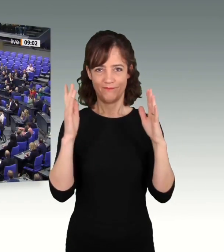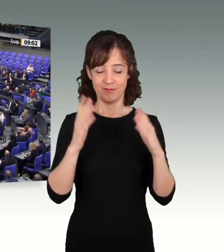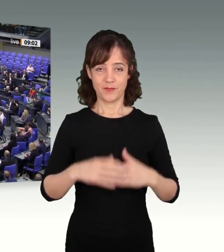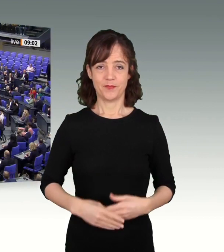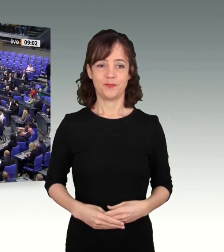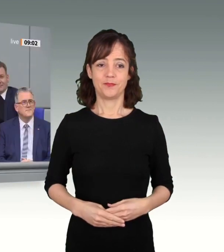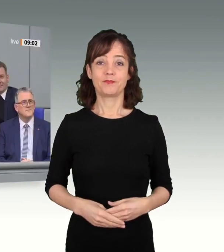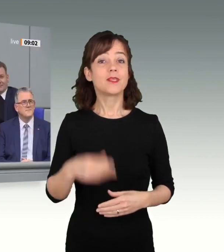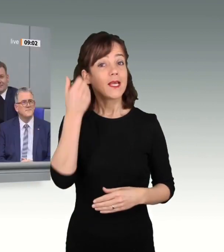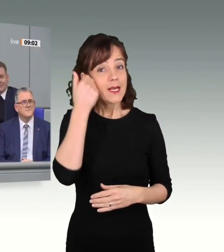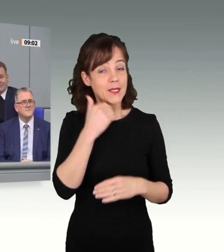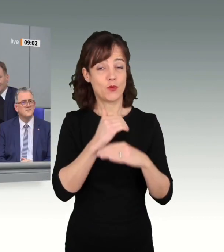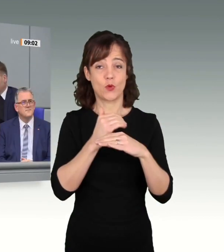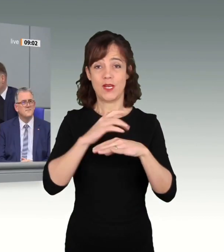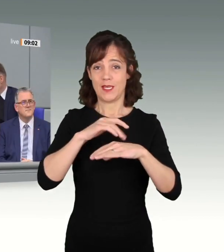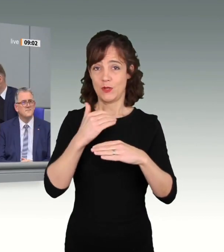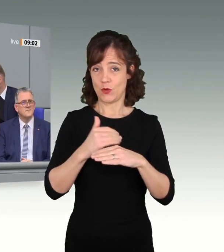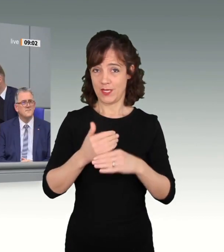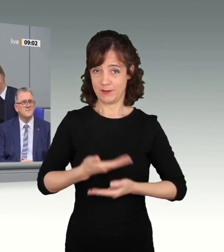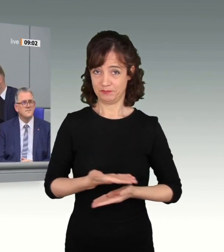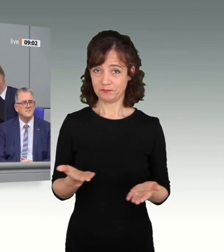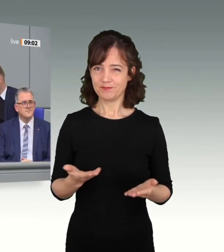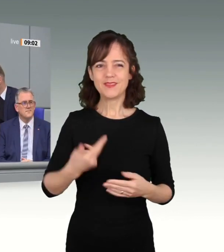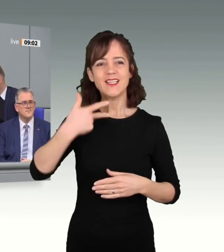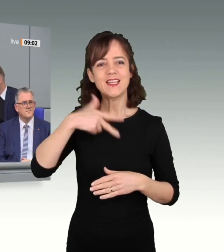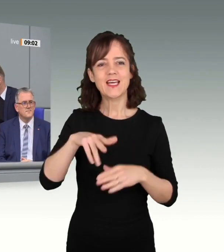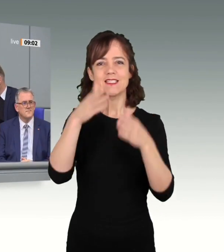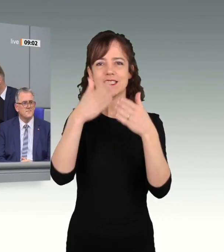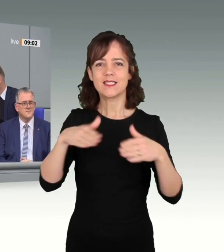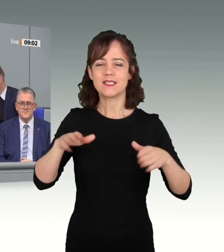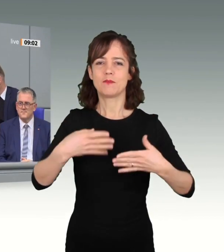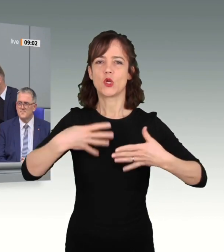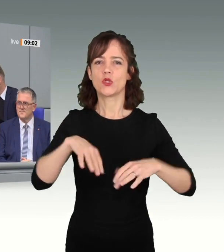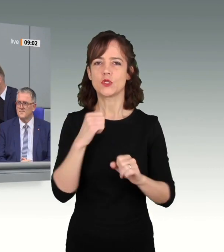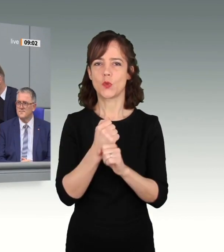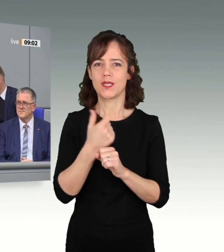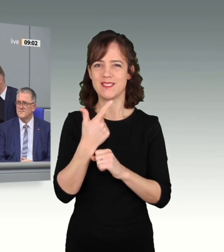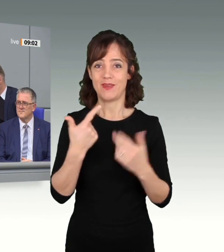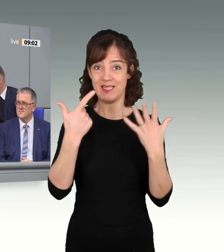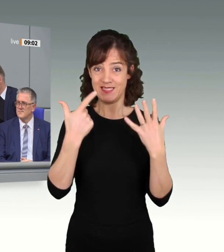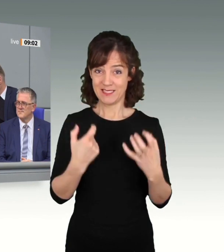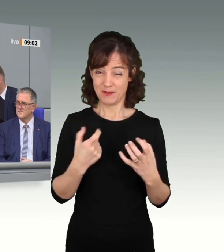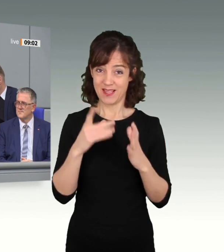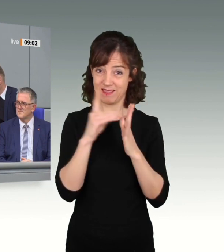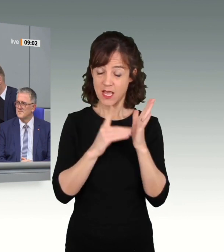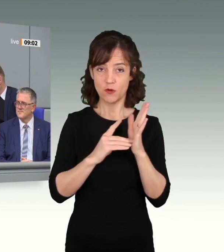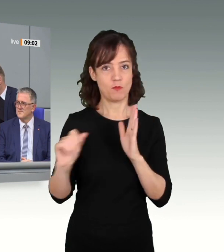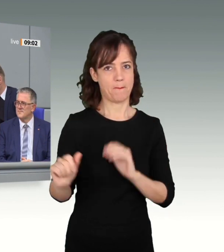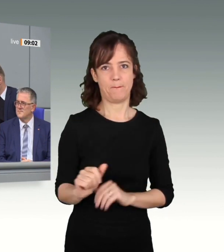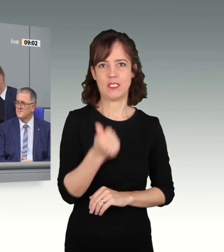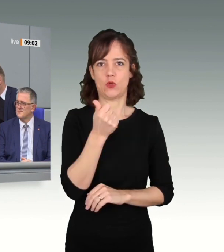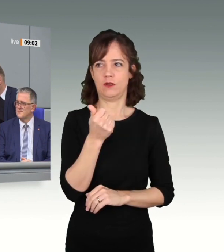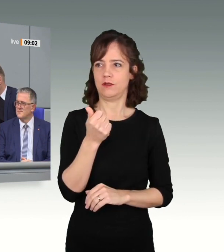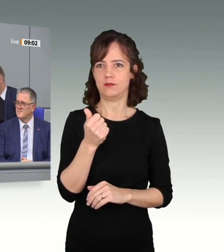Liebe Kolleginnen und Kollegen, der 13. Dezember 1972 ist ein besonderes Datum in unserer